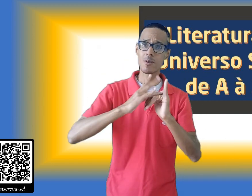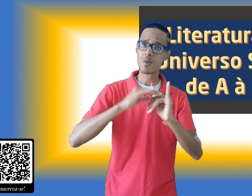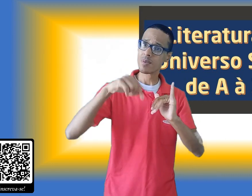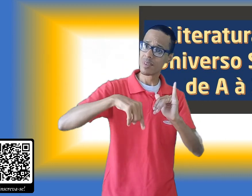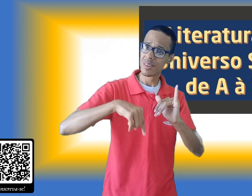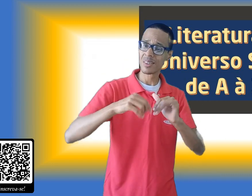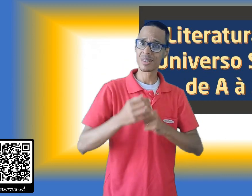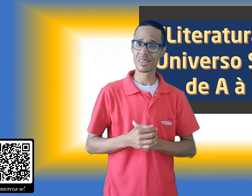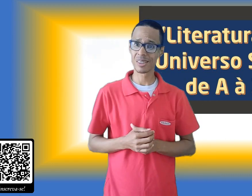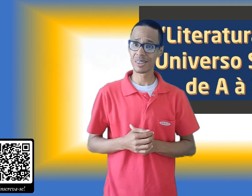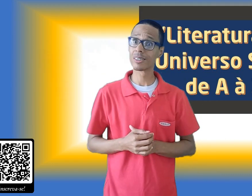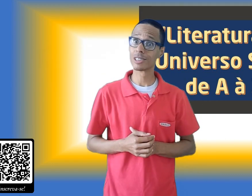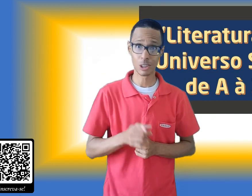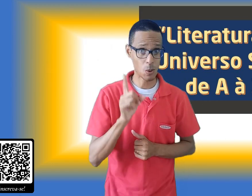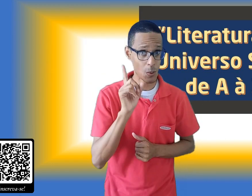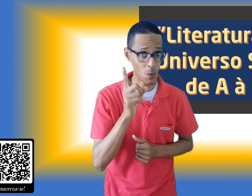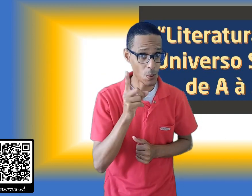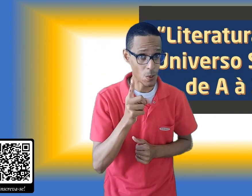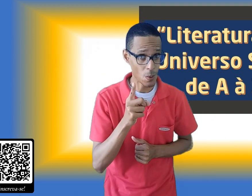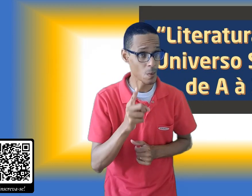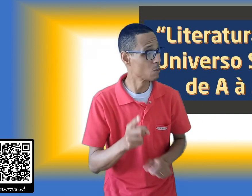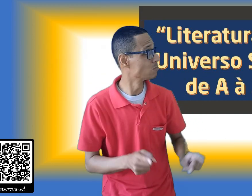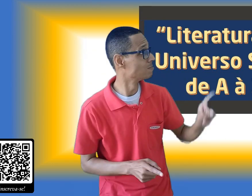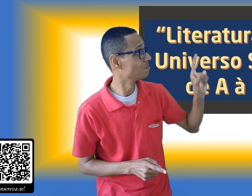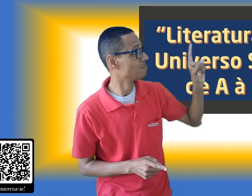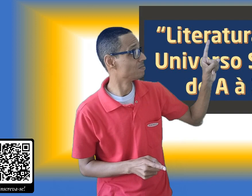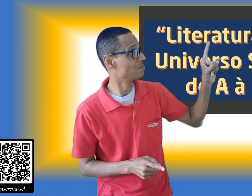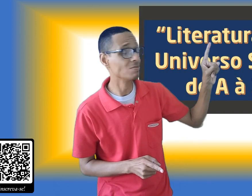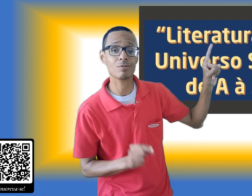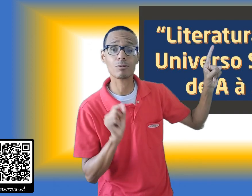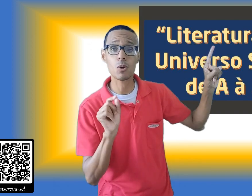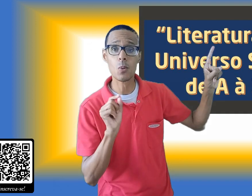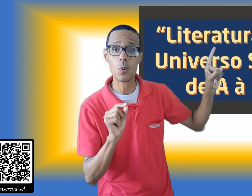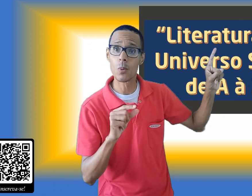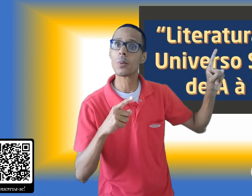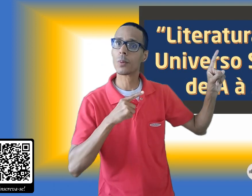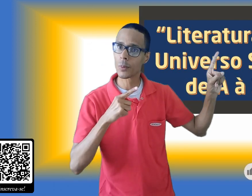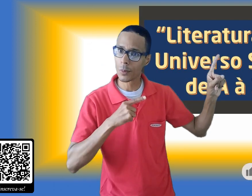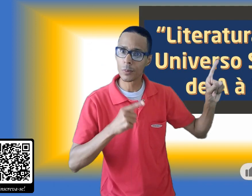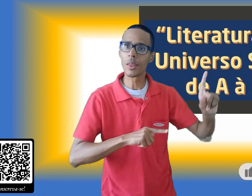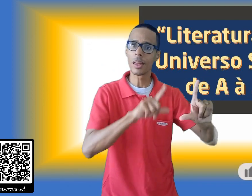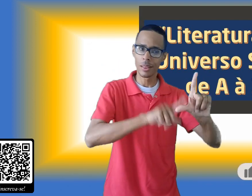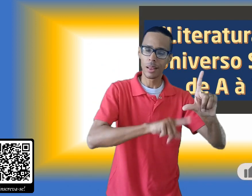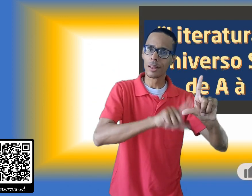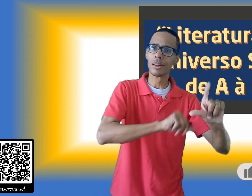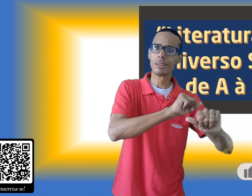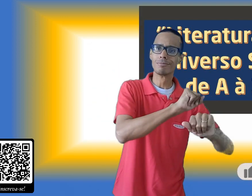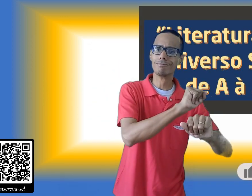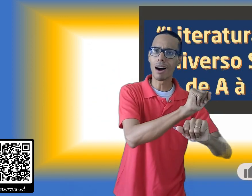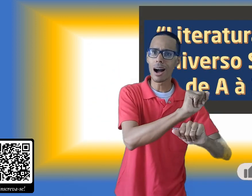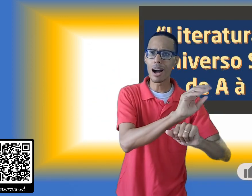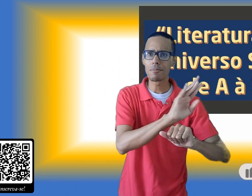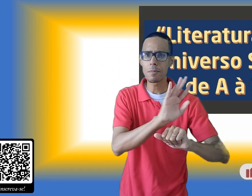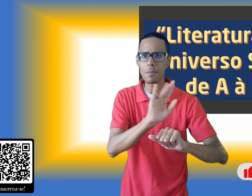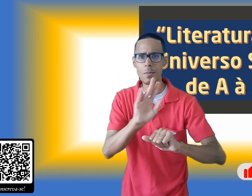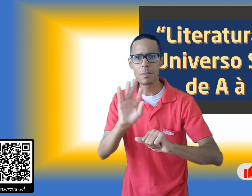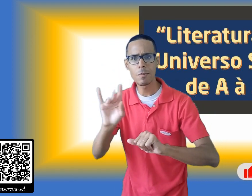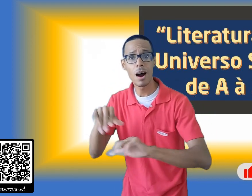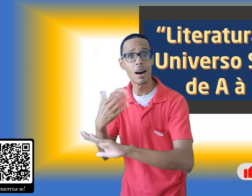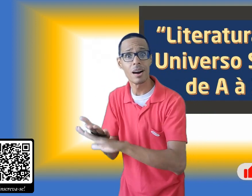apreciar o canal. Vale lembrar que neste card aqui acima, você vai encontrar todas as letras que